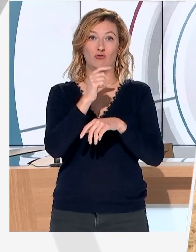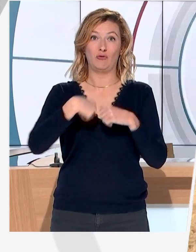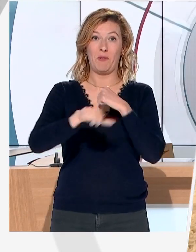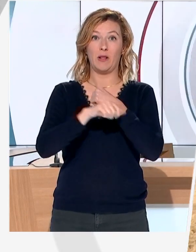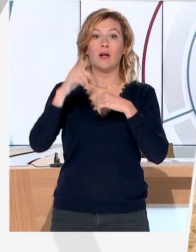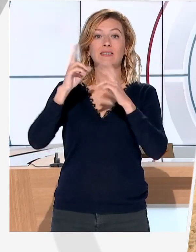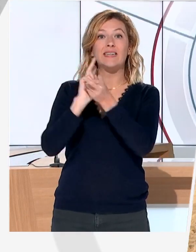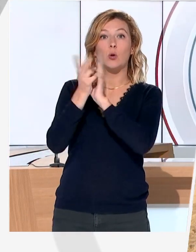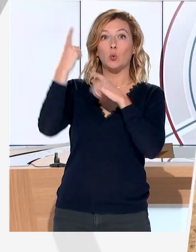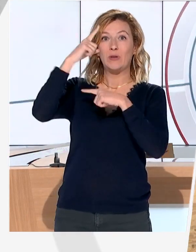commencer.